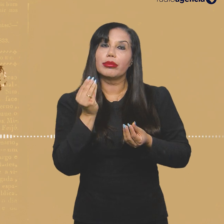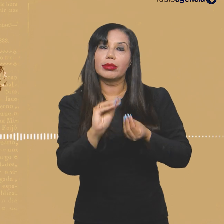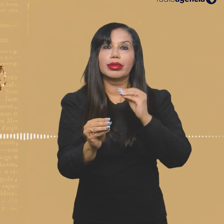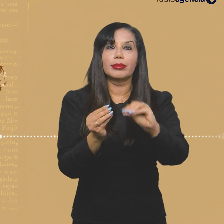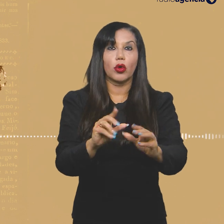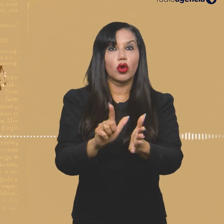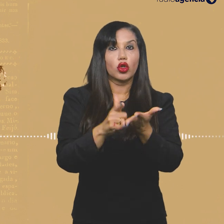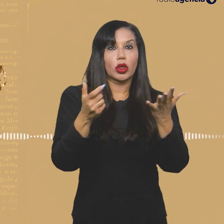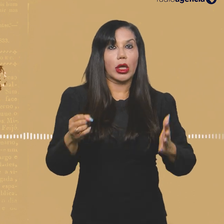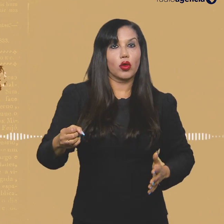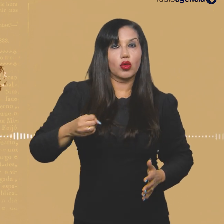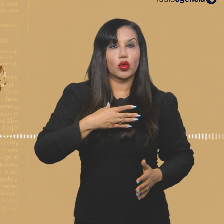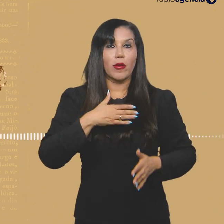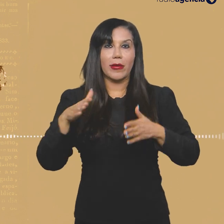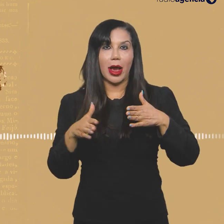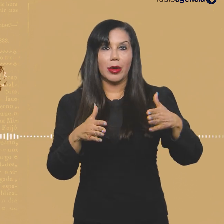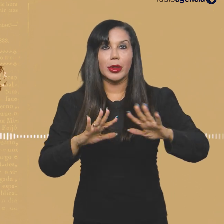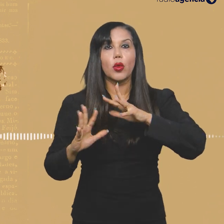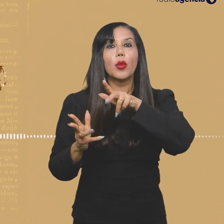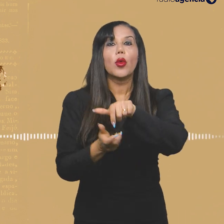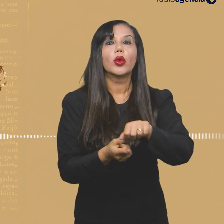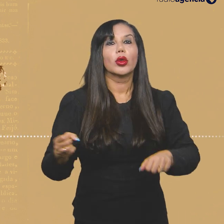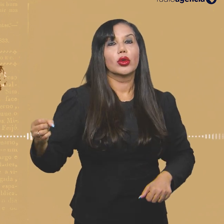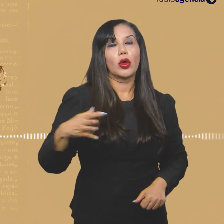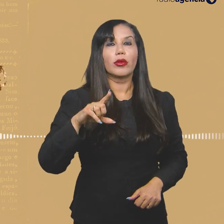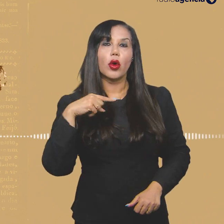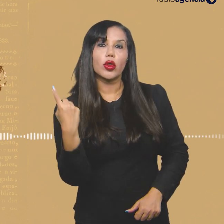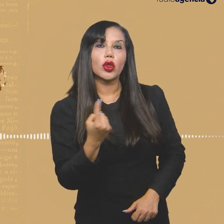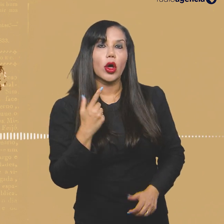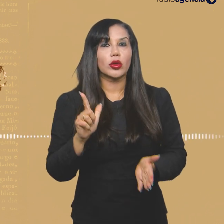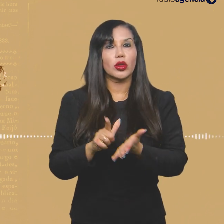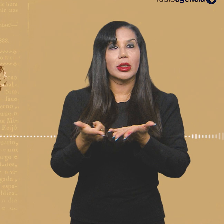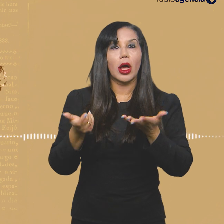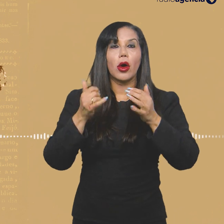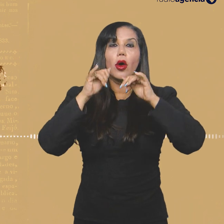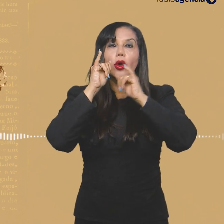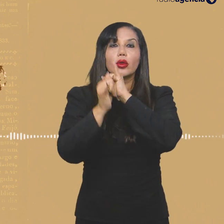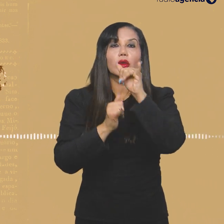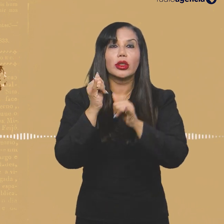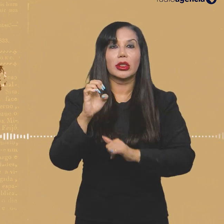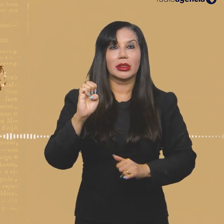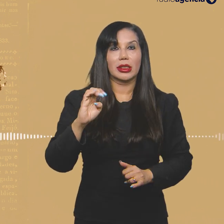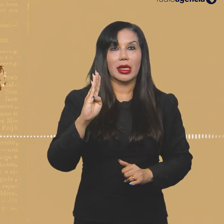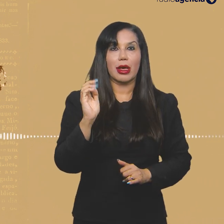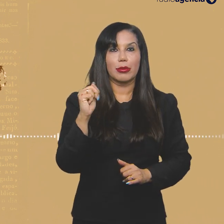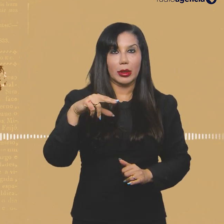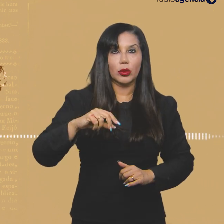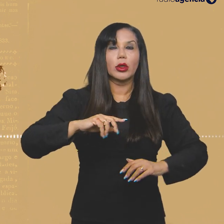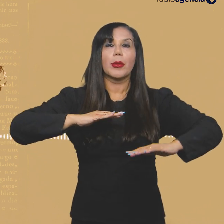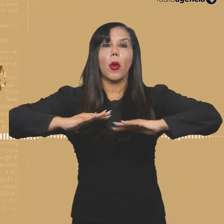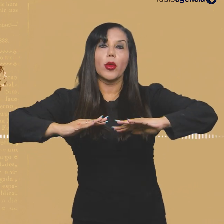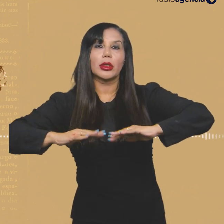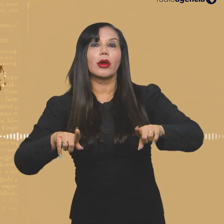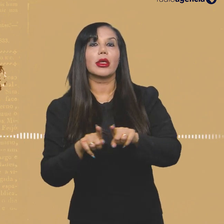publicações. Os jornais O Novo Horizonte, Mundo Novo, Nosso Jornal, Notícias de Ébano e O